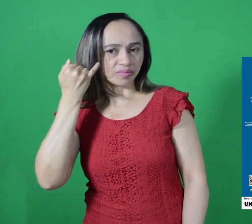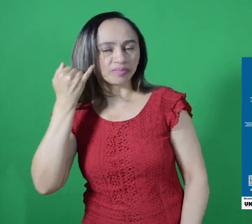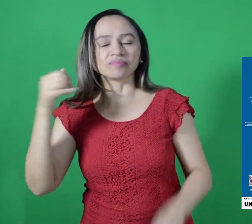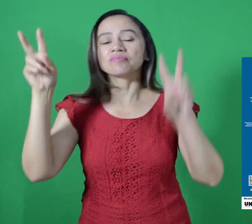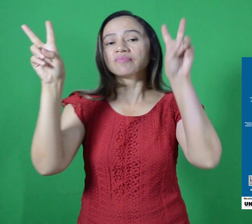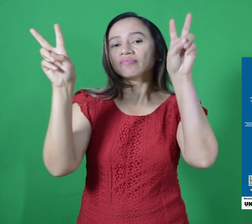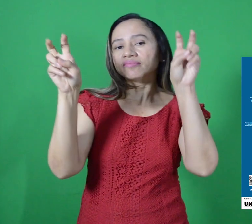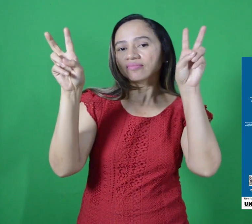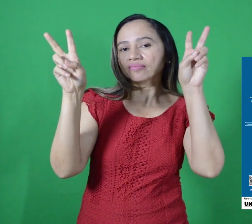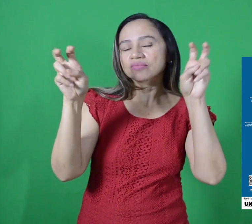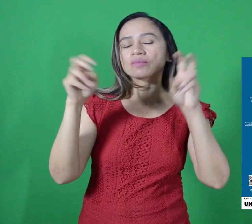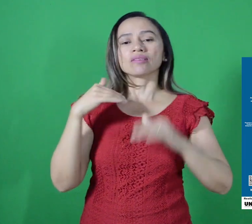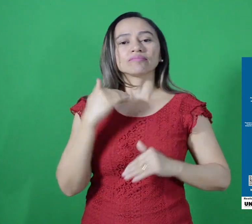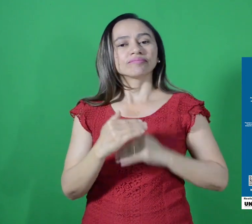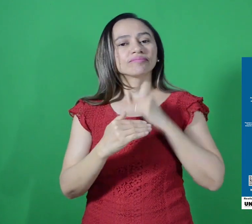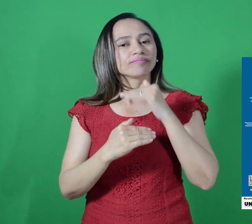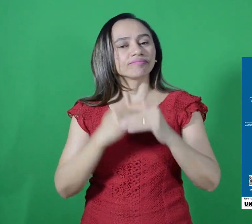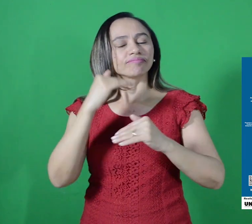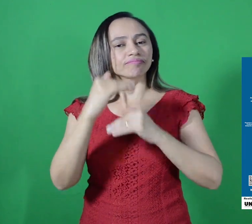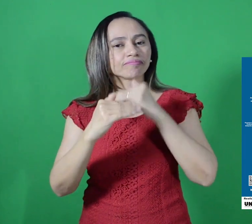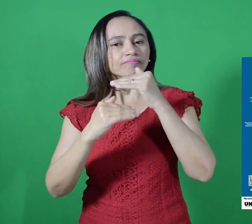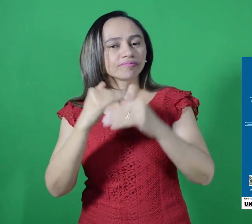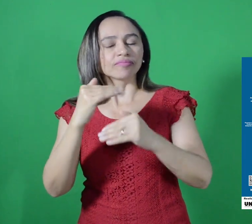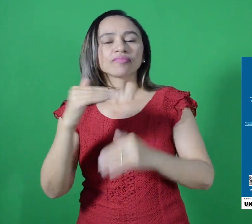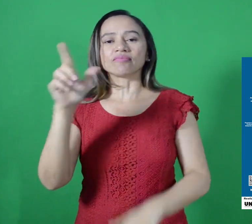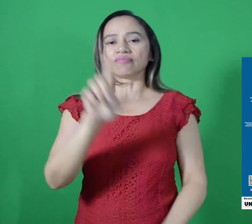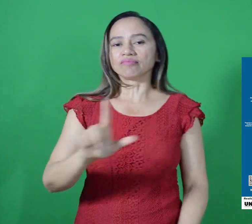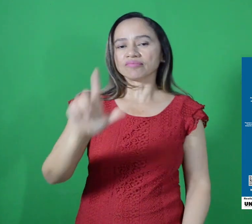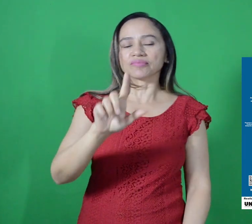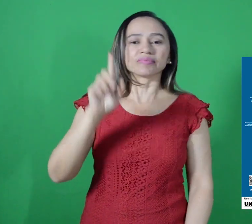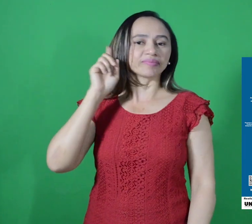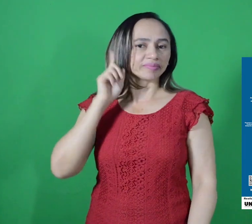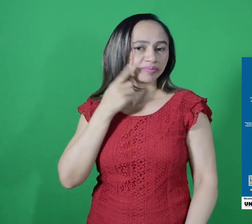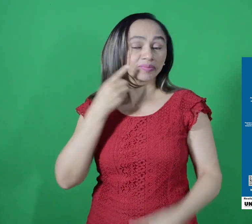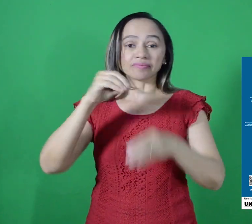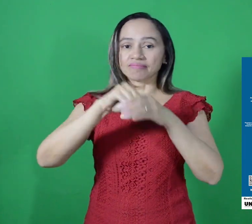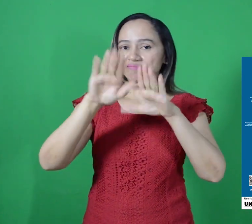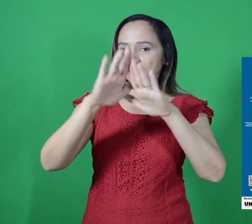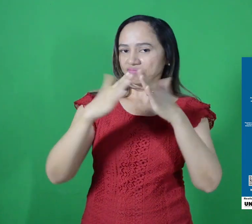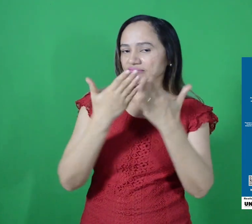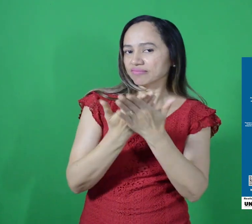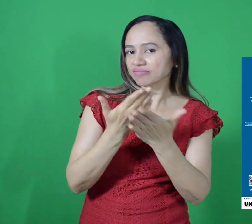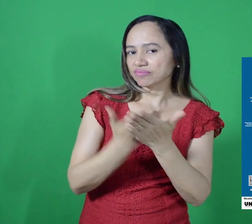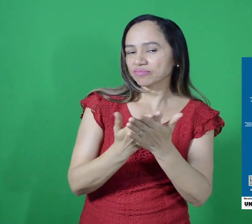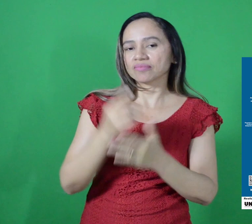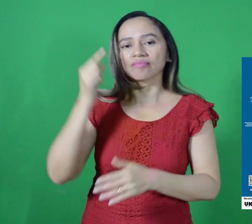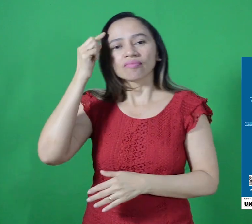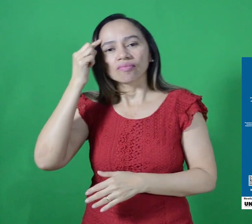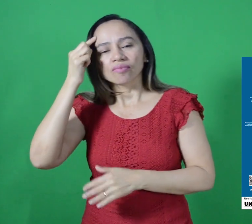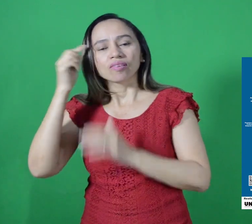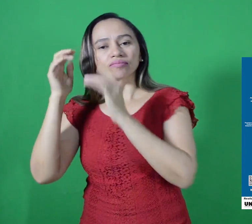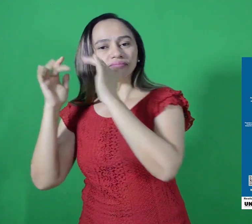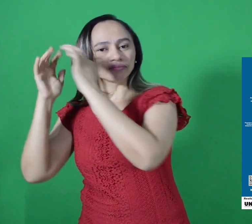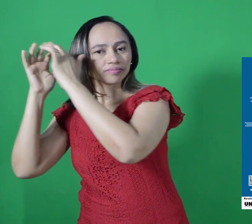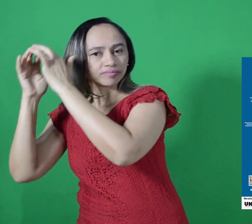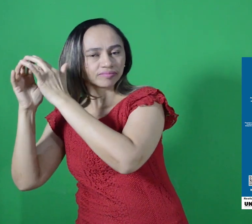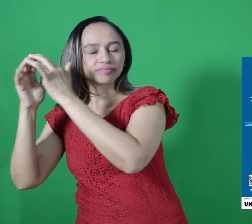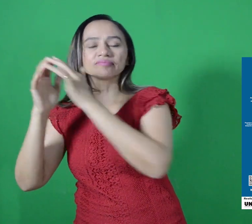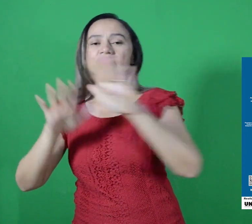UFCA, Joyce Gomes de Alencar, com o tema Construindo o Processo de Literatura Surda